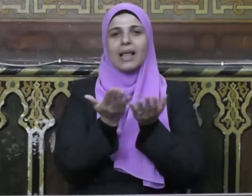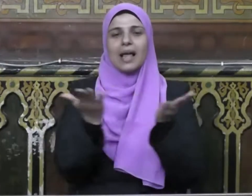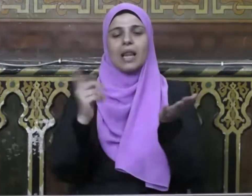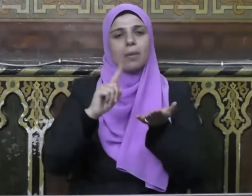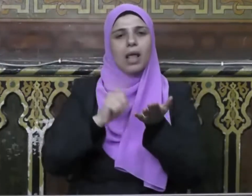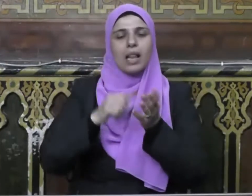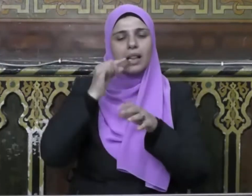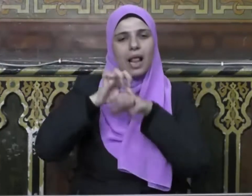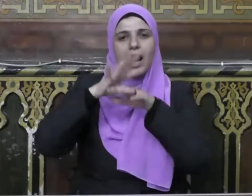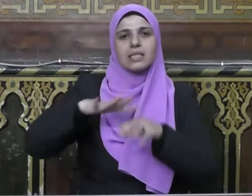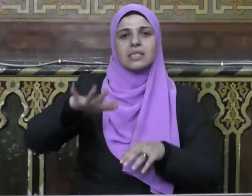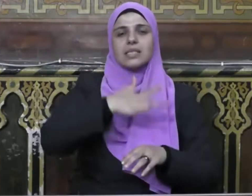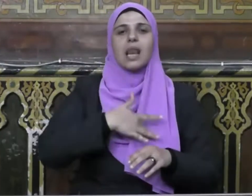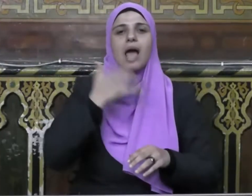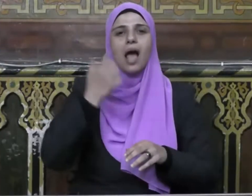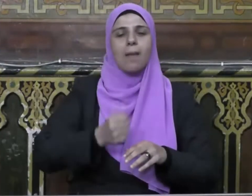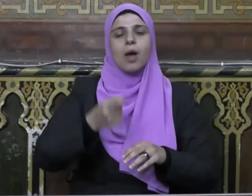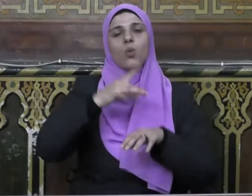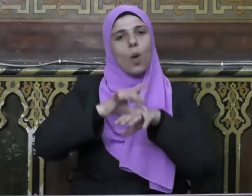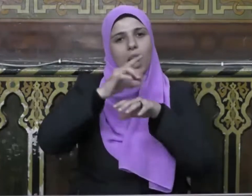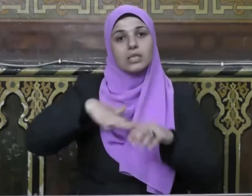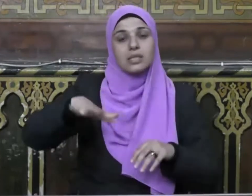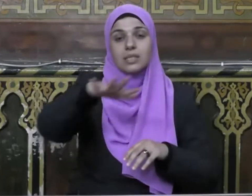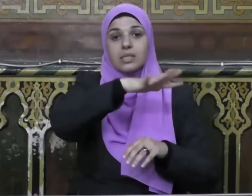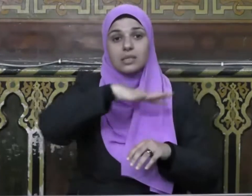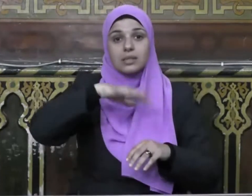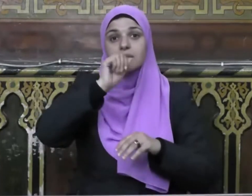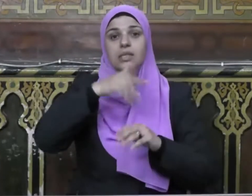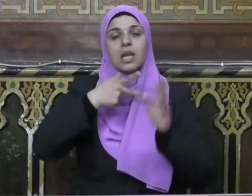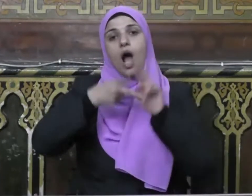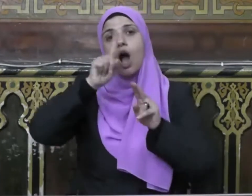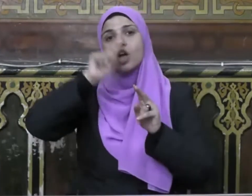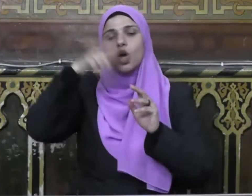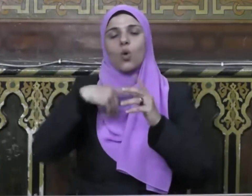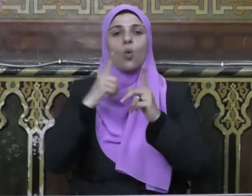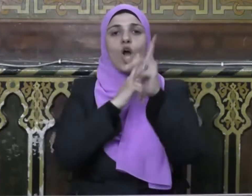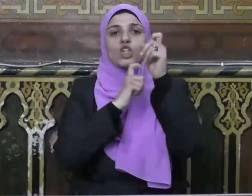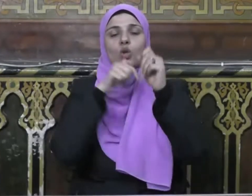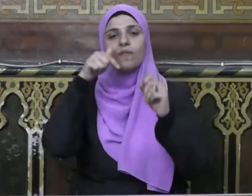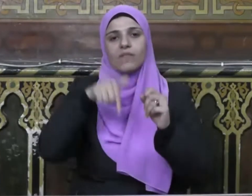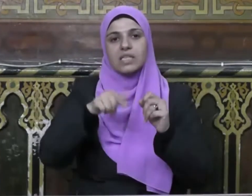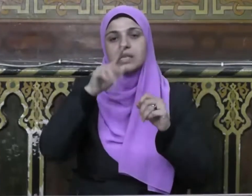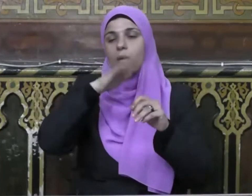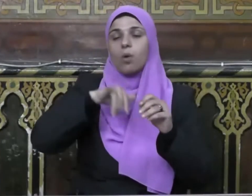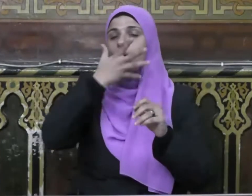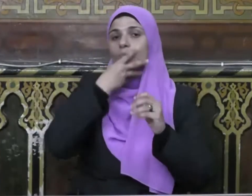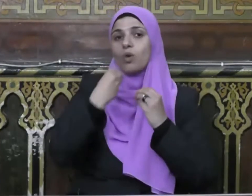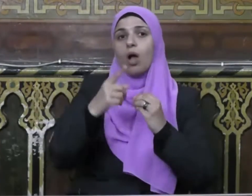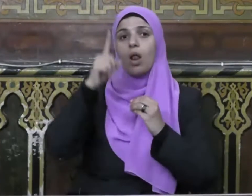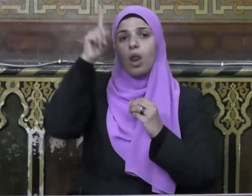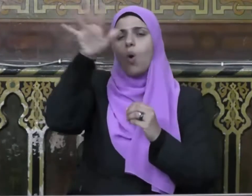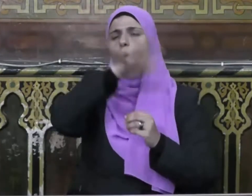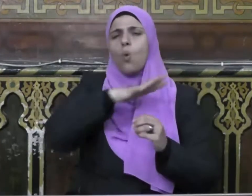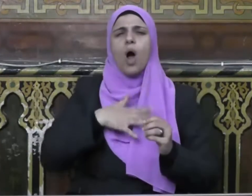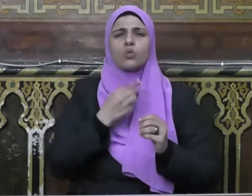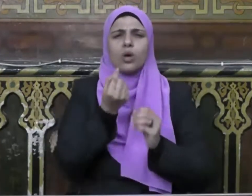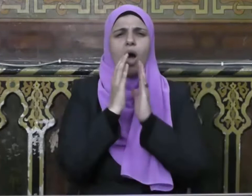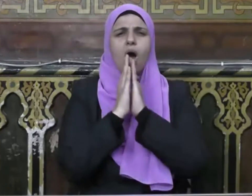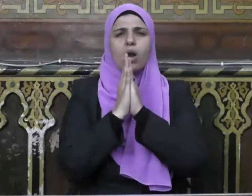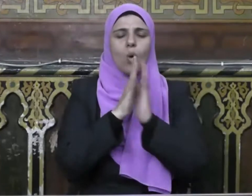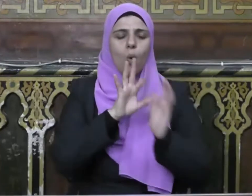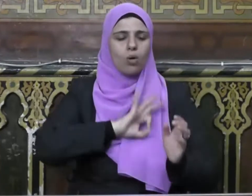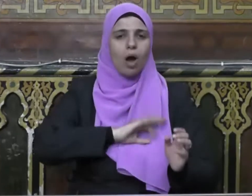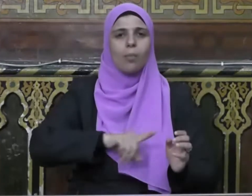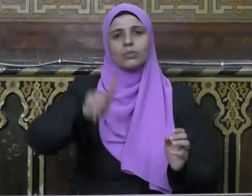الكريم إن الذين آمنوا والذين هاجروا وجاهدوا في سبيل الله أولئك يرجون